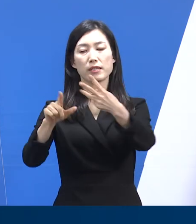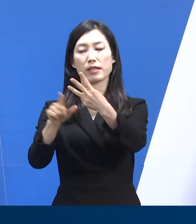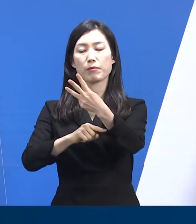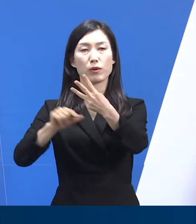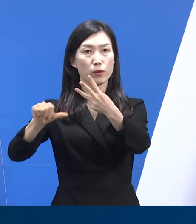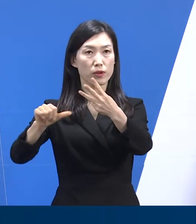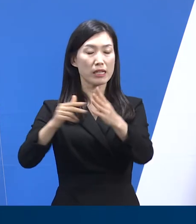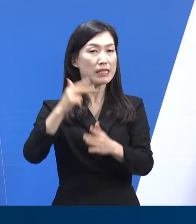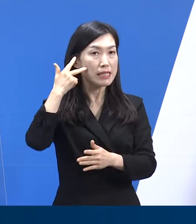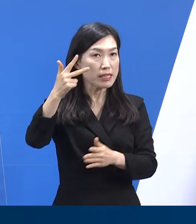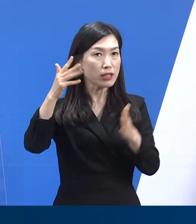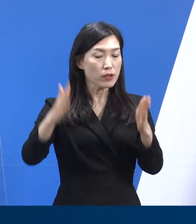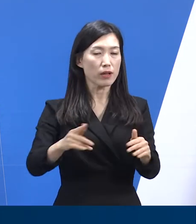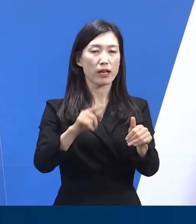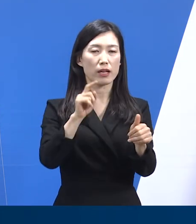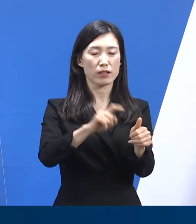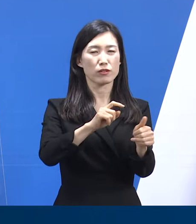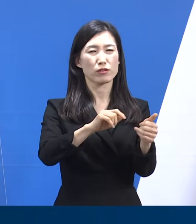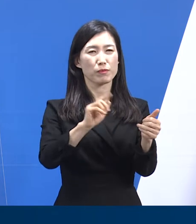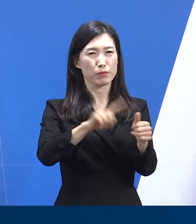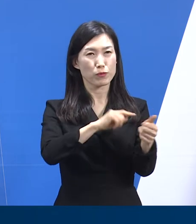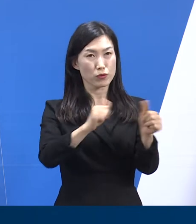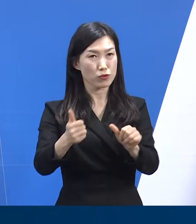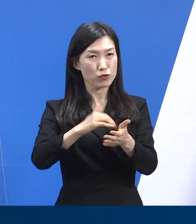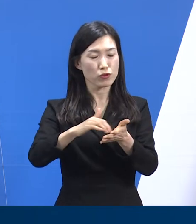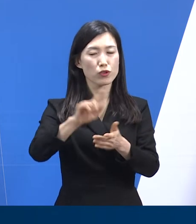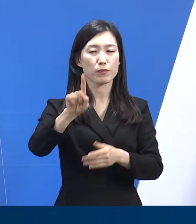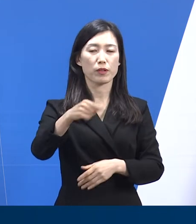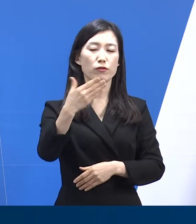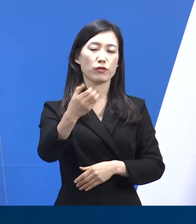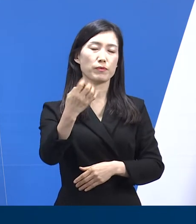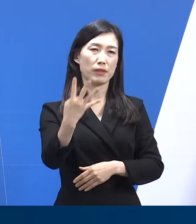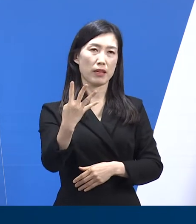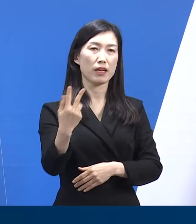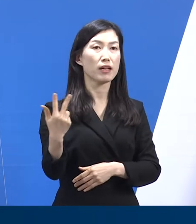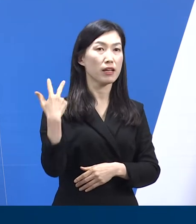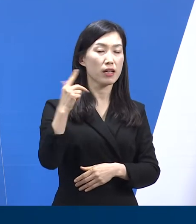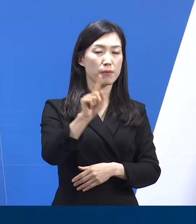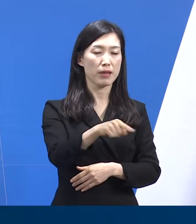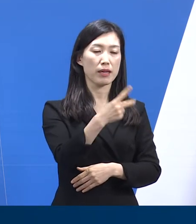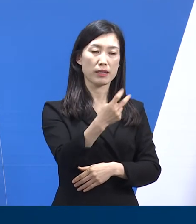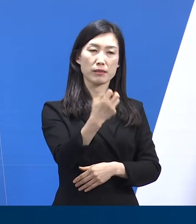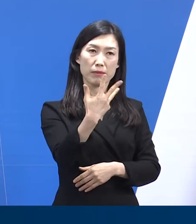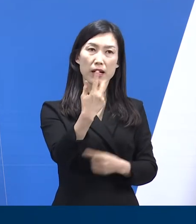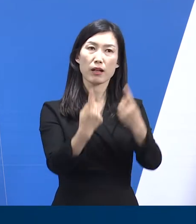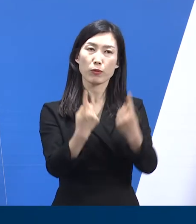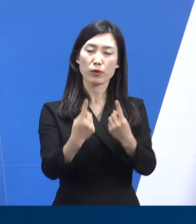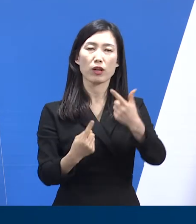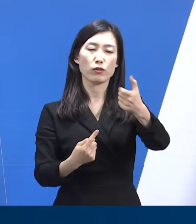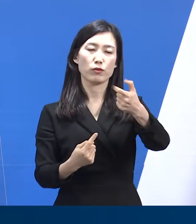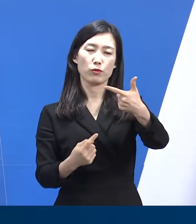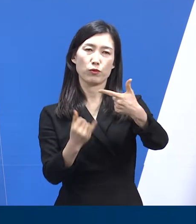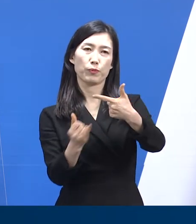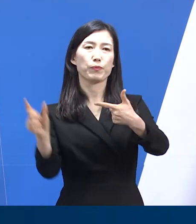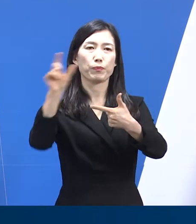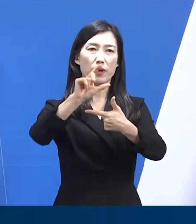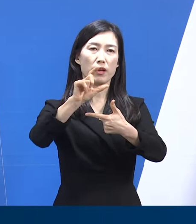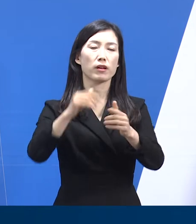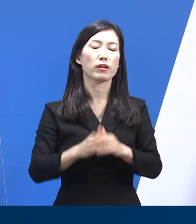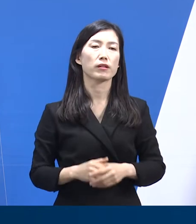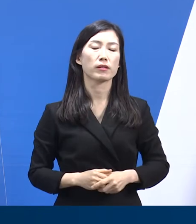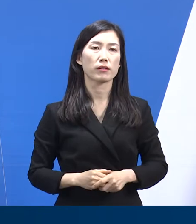한 주간 발생한 도내 사망자는 194명으로 전주 128명 대비 66명 증가했습니다.